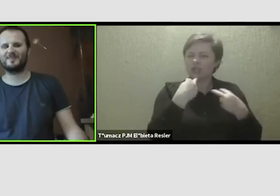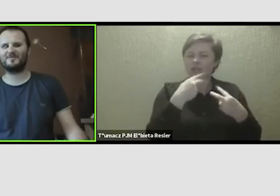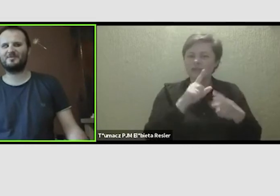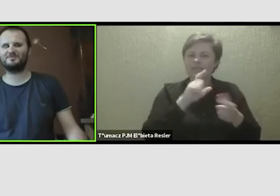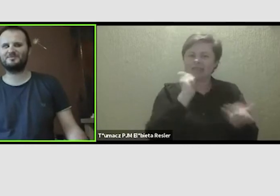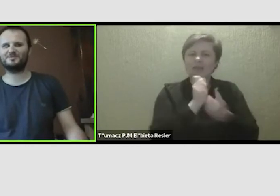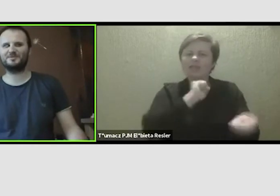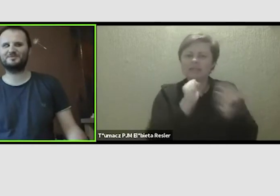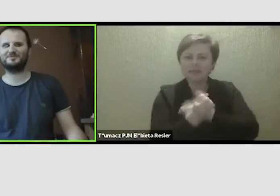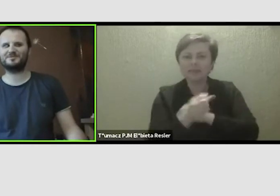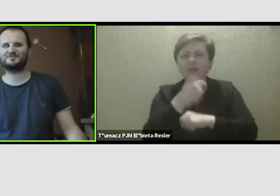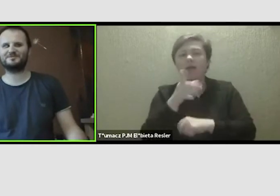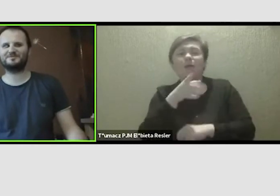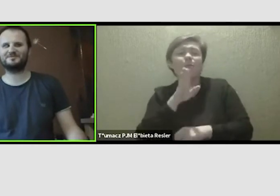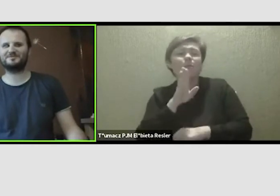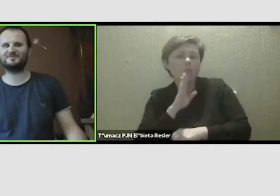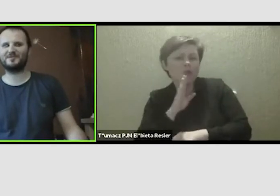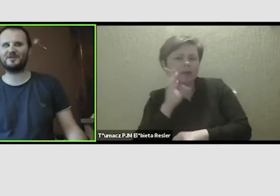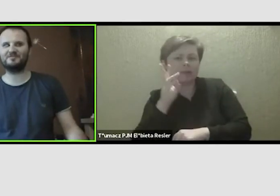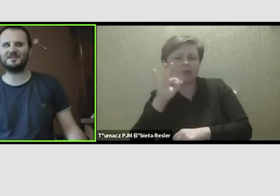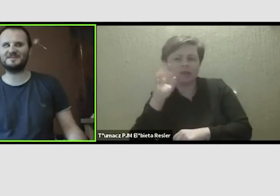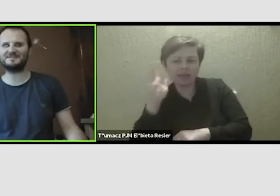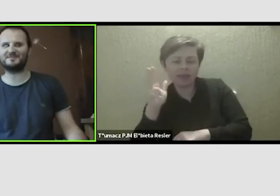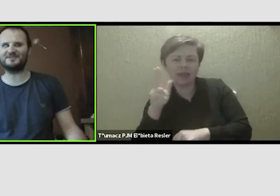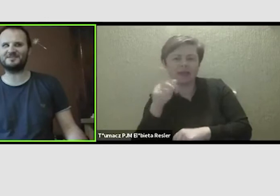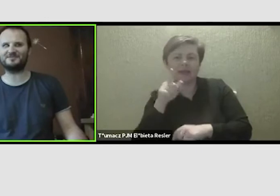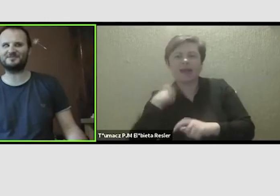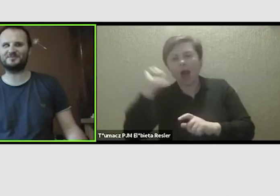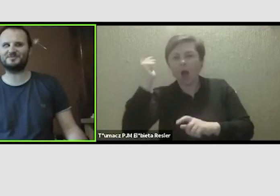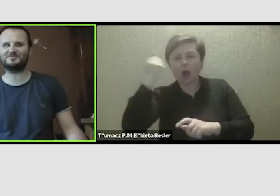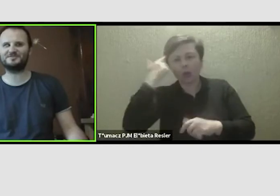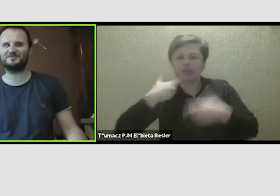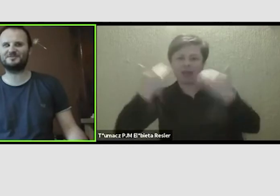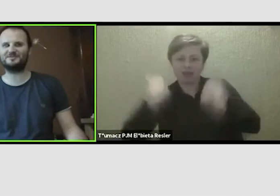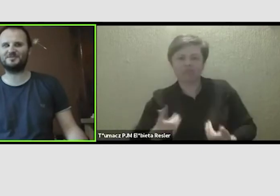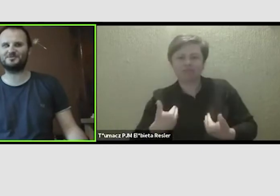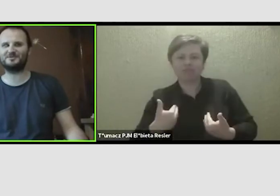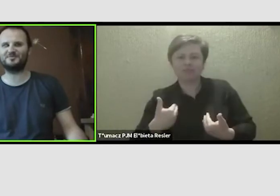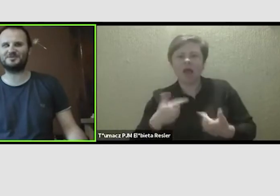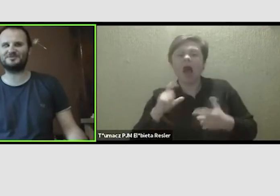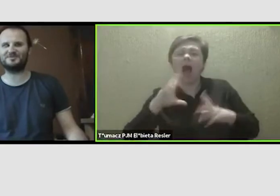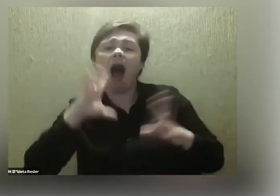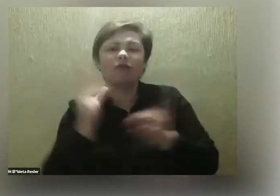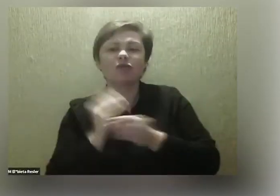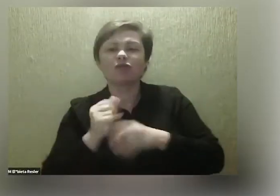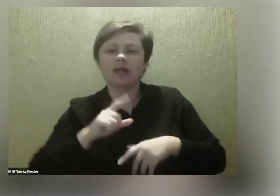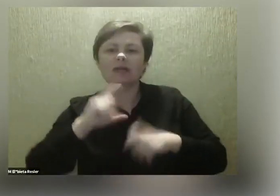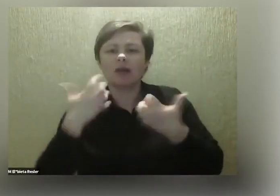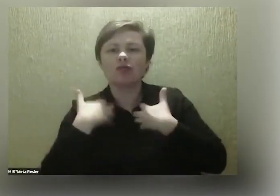No ja mam w sumie dość podobnie, bo też ja głównie jestem, a reszta to jakby się wszystko toczy i płynie sobie.